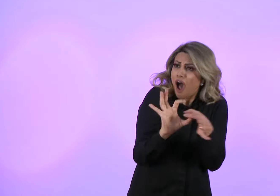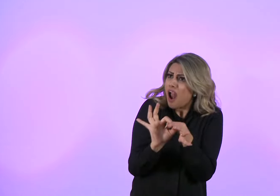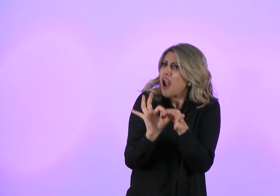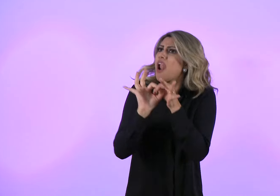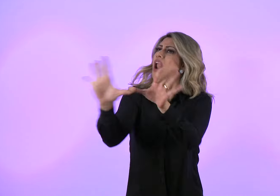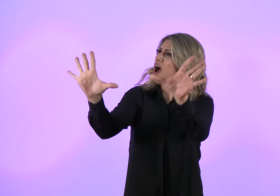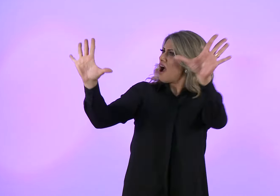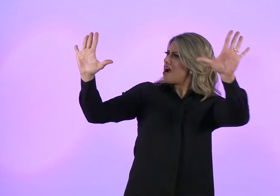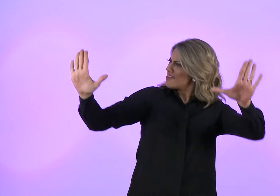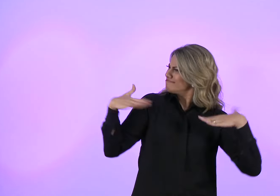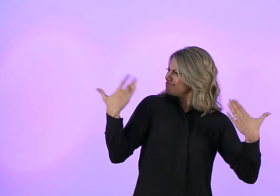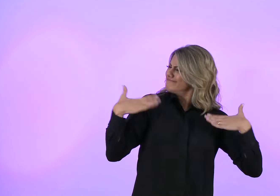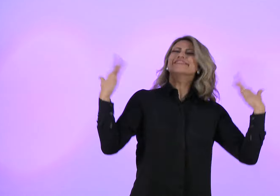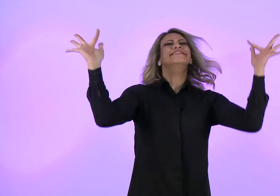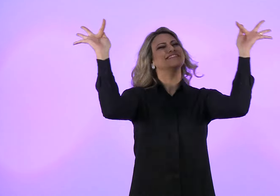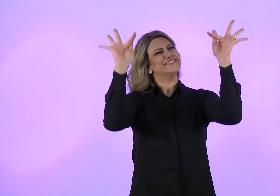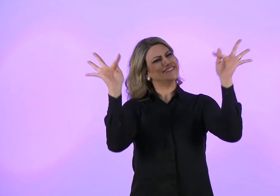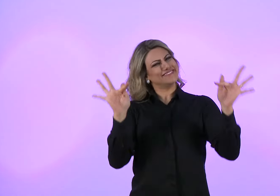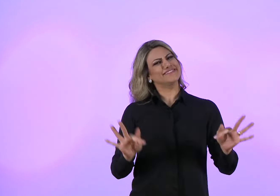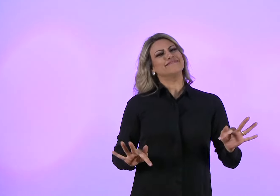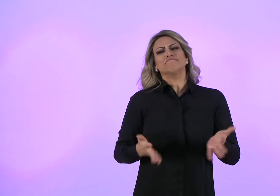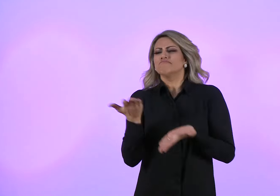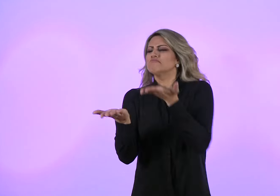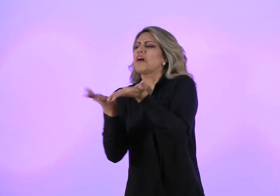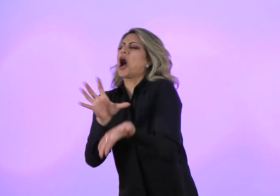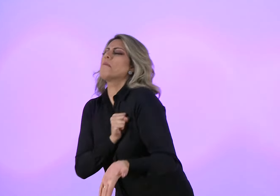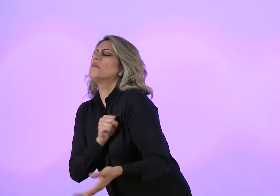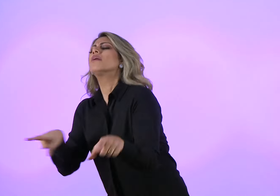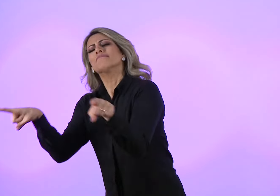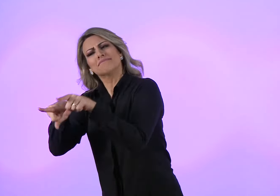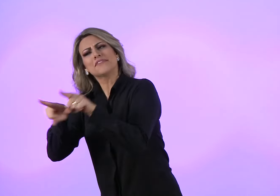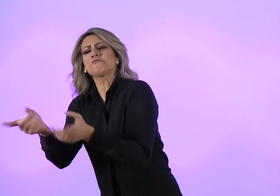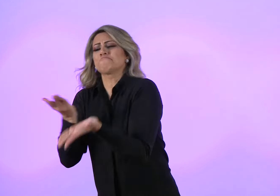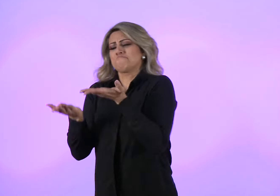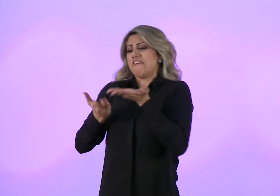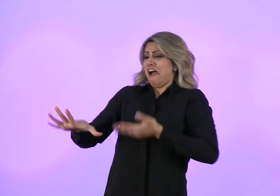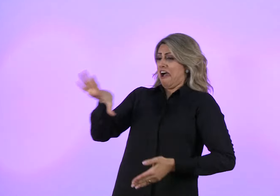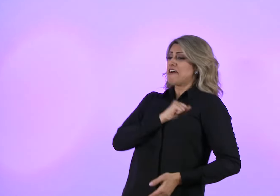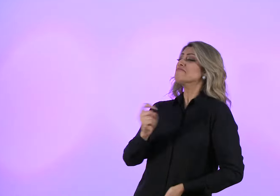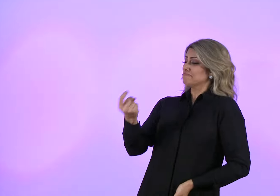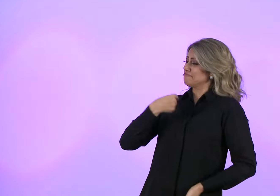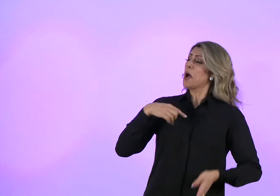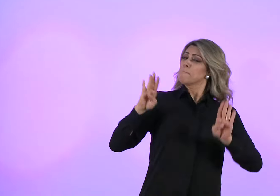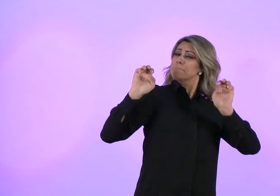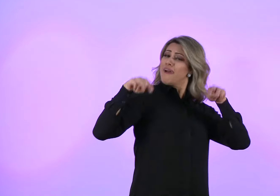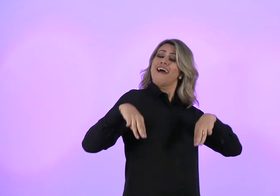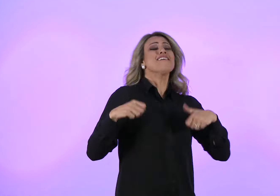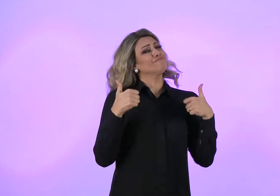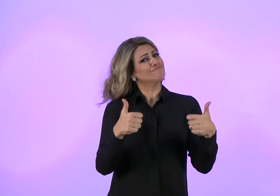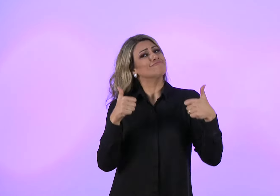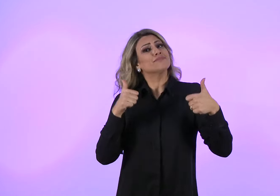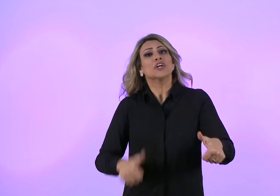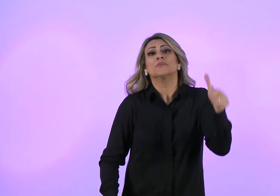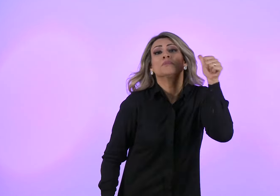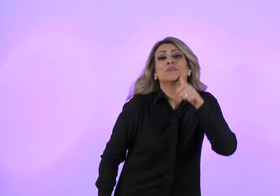De ser feliz De amar e ser amada Mulher